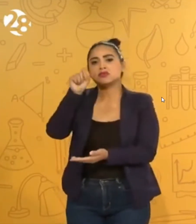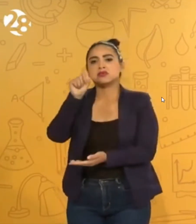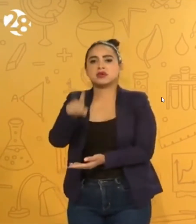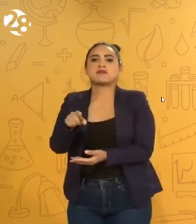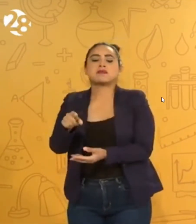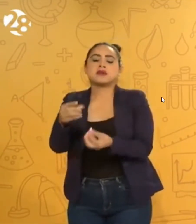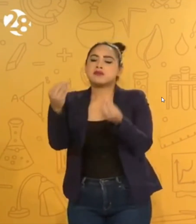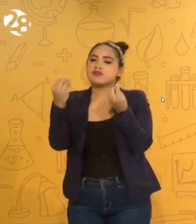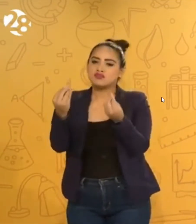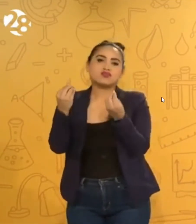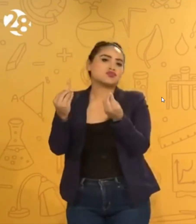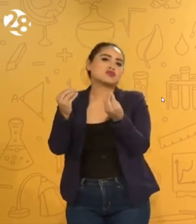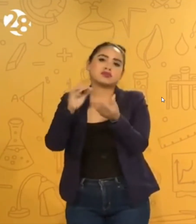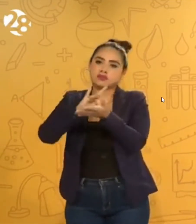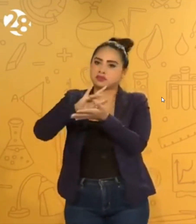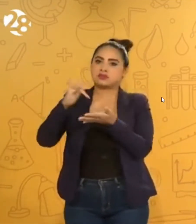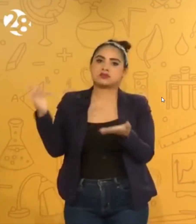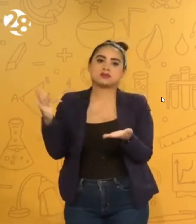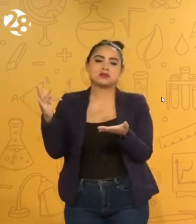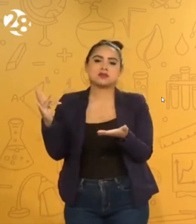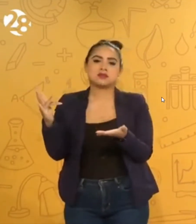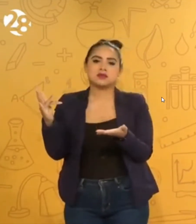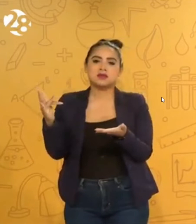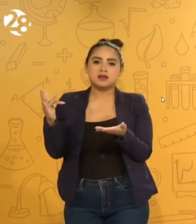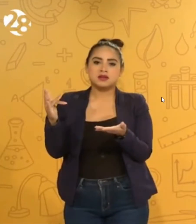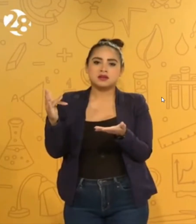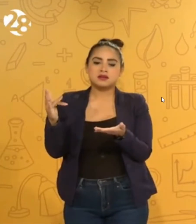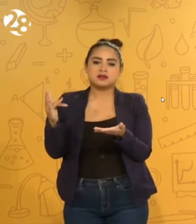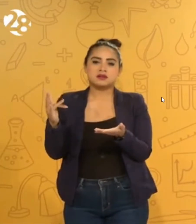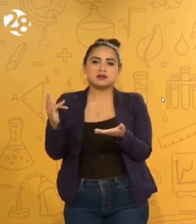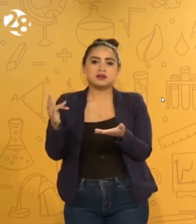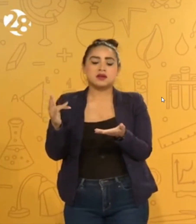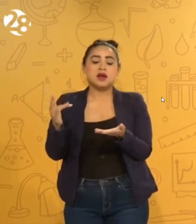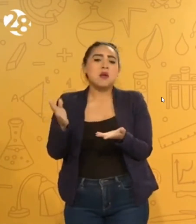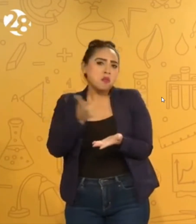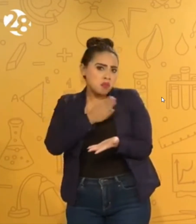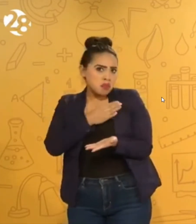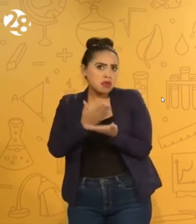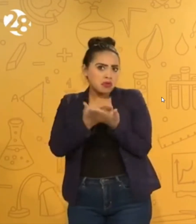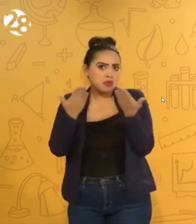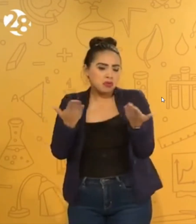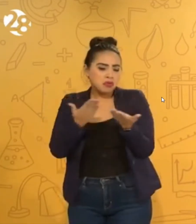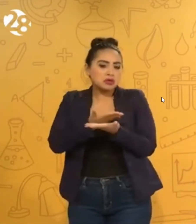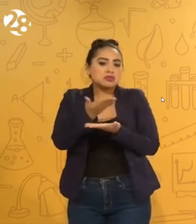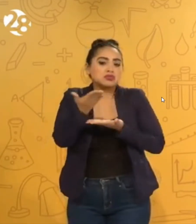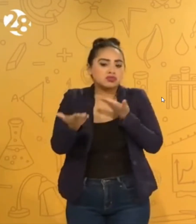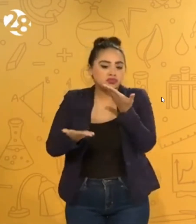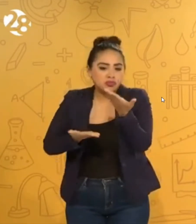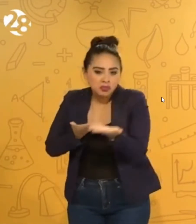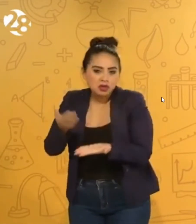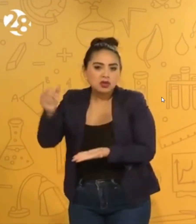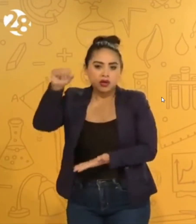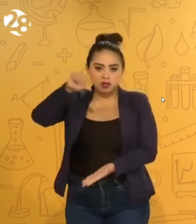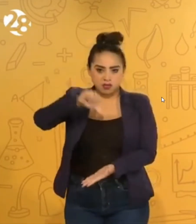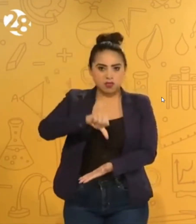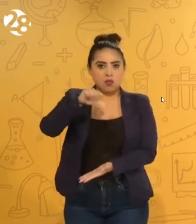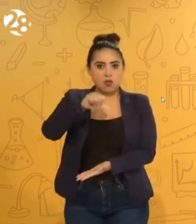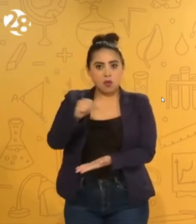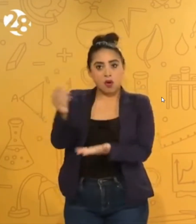también muchas, muchas gracias por permitirnos entrar en sus hogares. Y bueno, les vamos a compartir en este día lo que